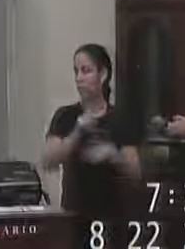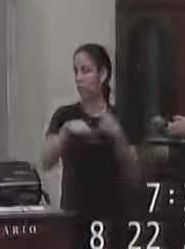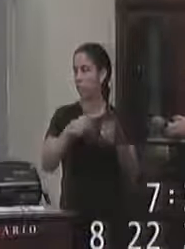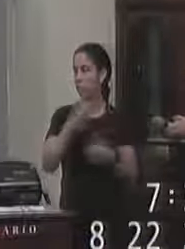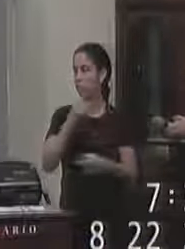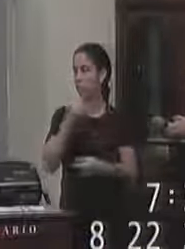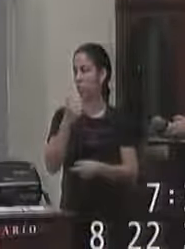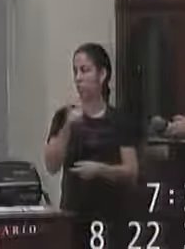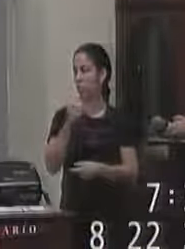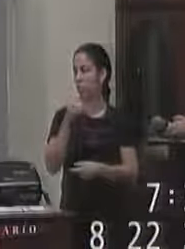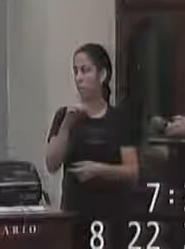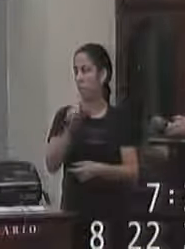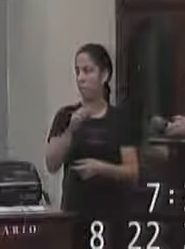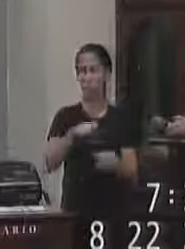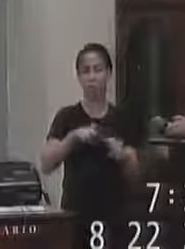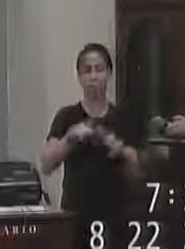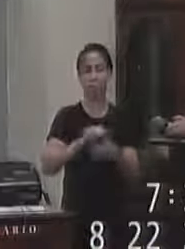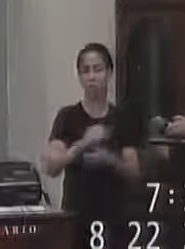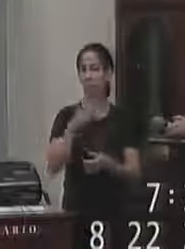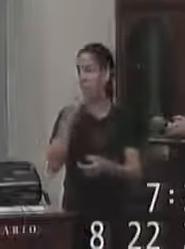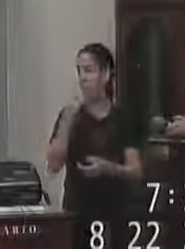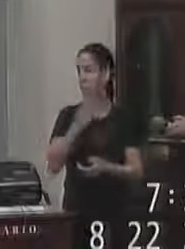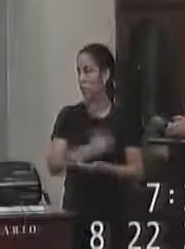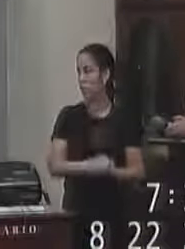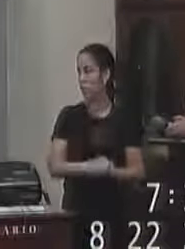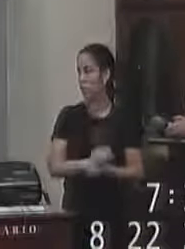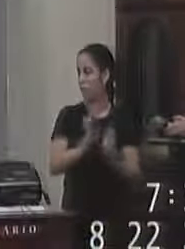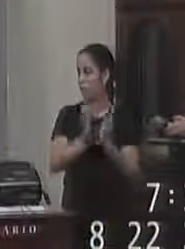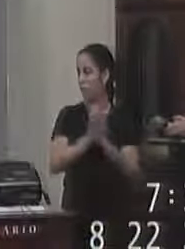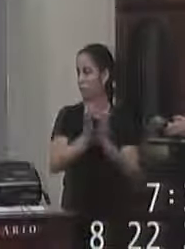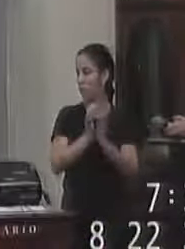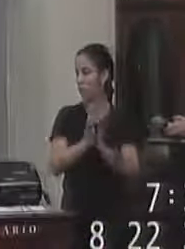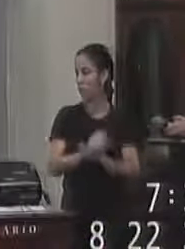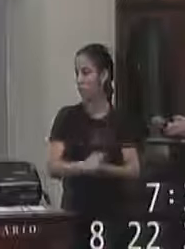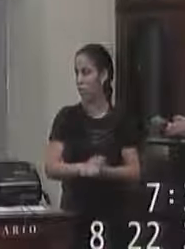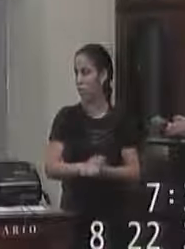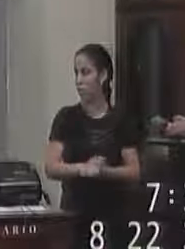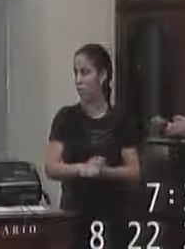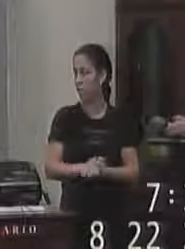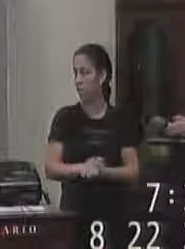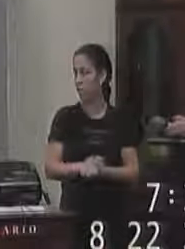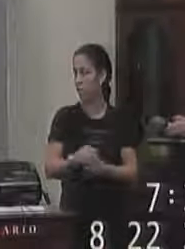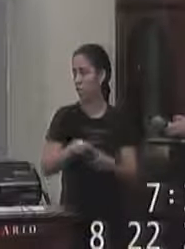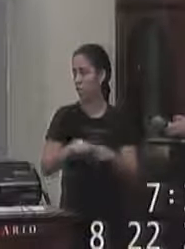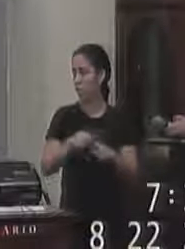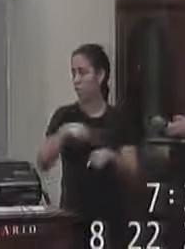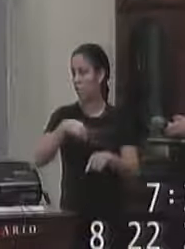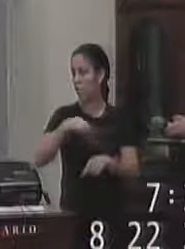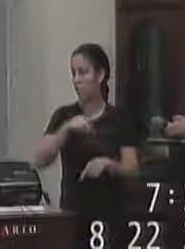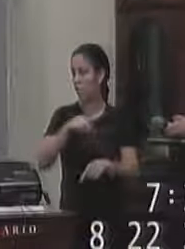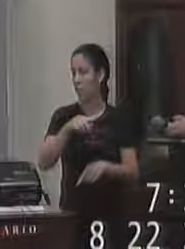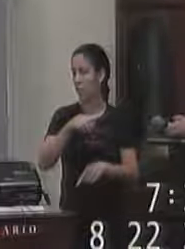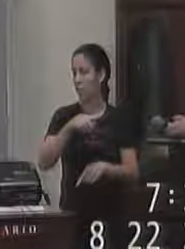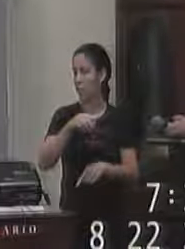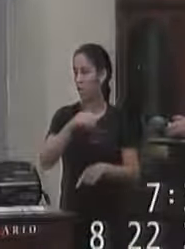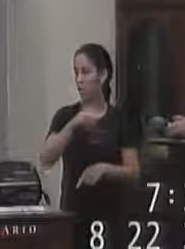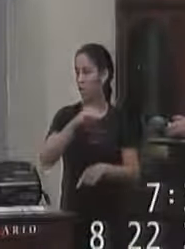de 11 dias de serviço eu falo para a senhora para a equipe da senhora dar um pulo na escola do desvio gomes